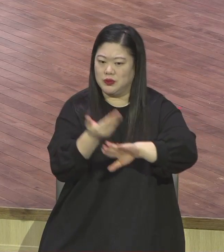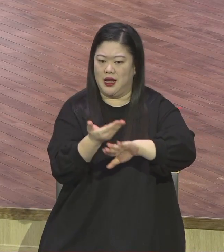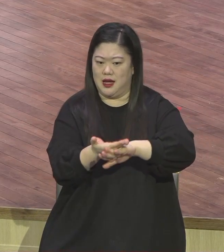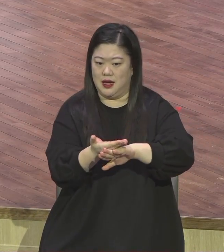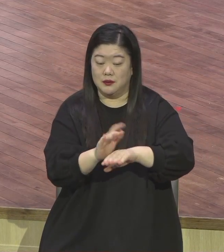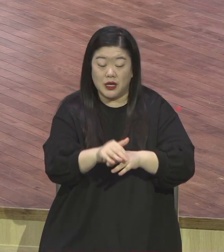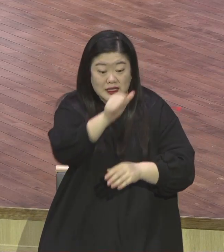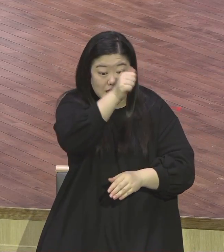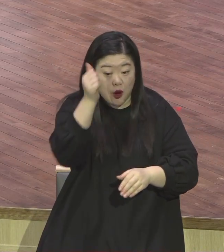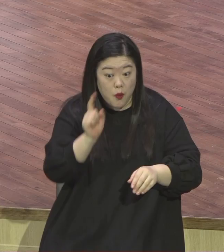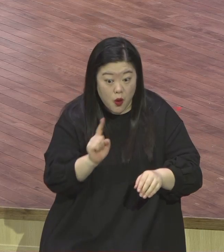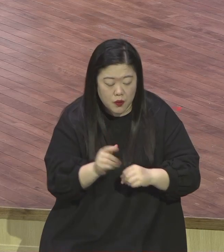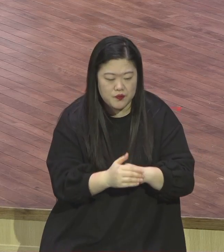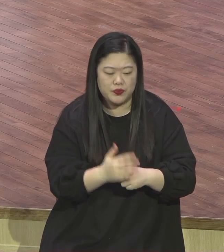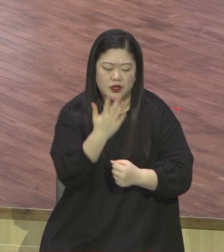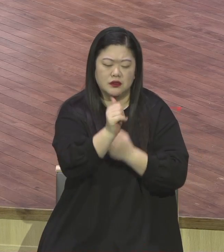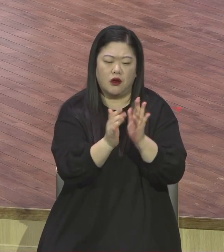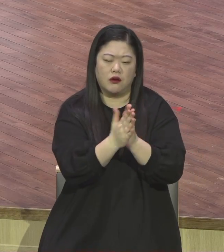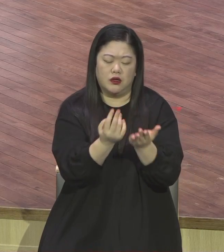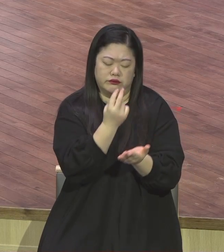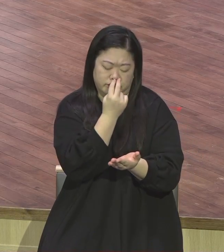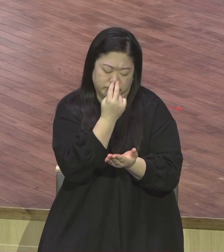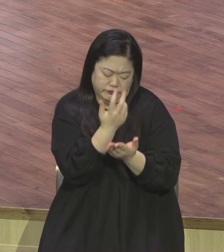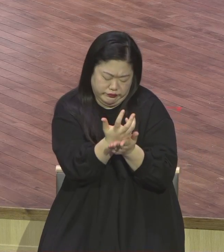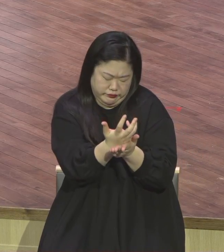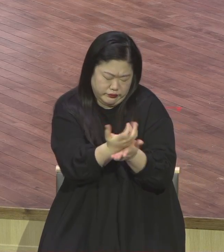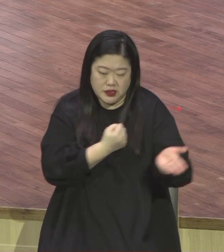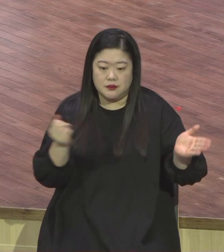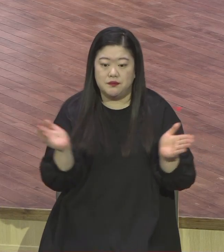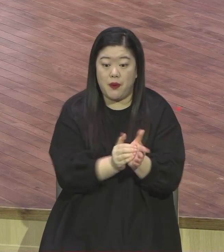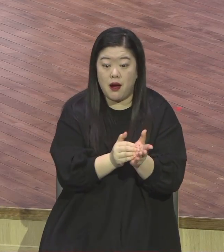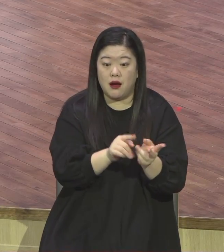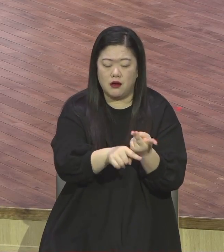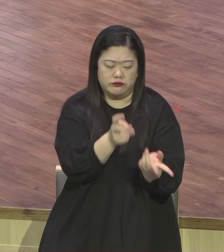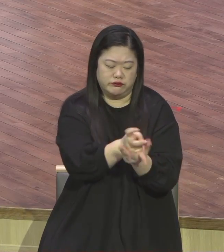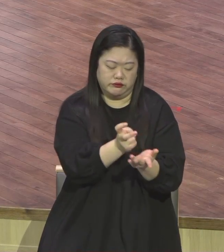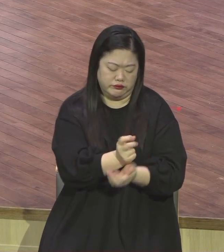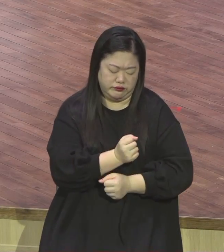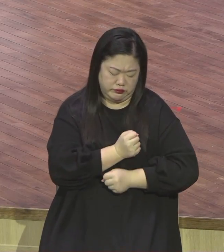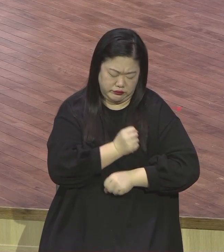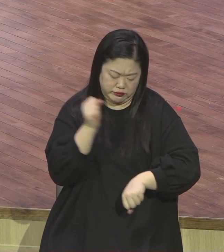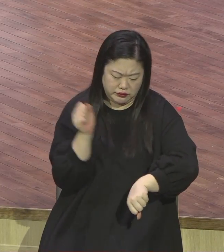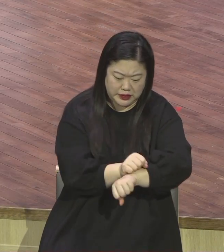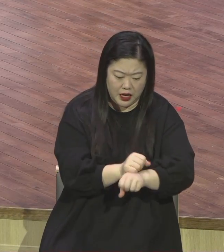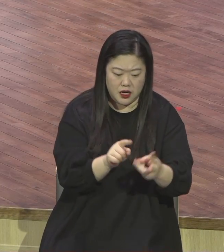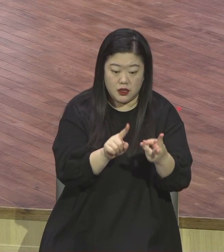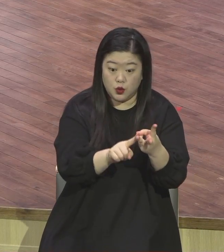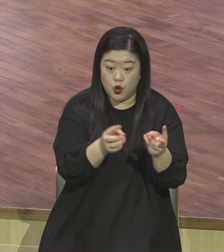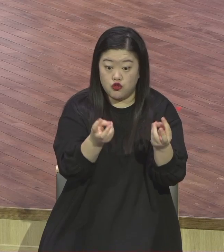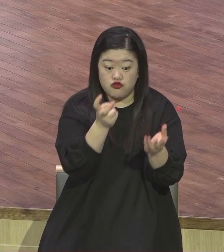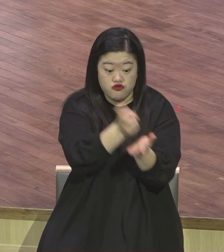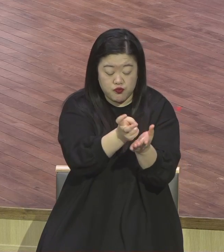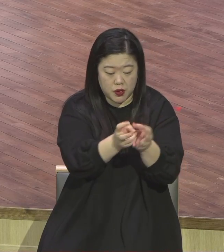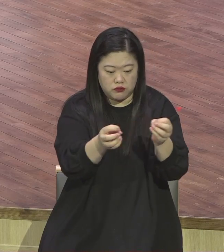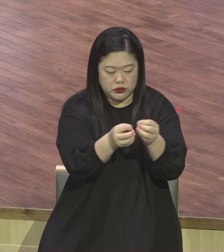끝난 원로들 이들이 공식적으로 율법 해석의 권리를 가지고 있는데 이들의 이